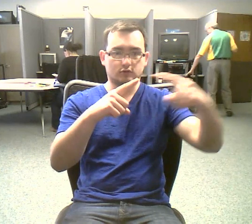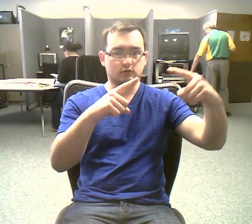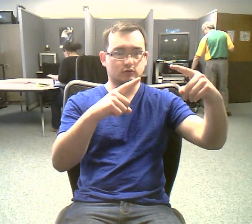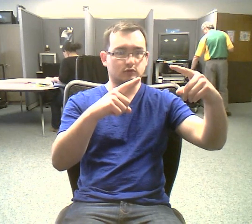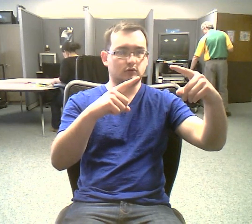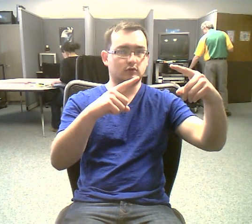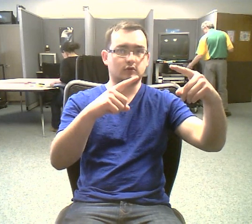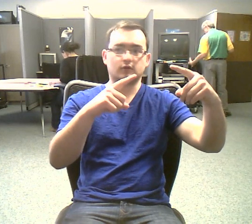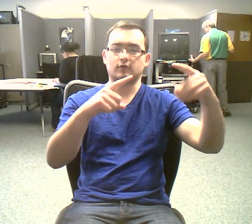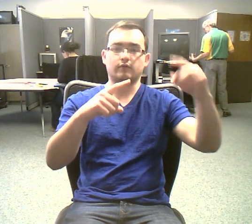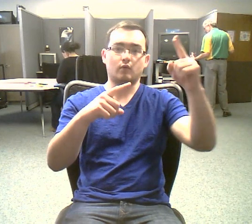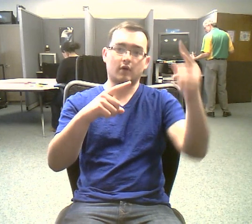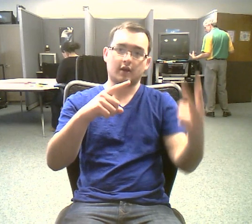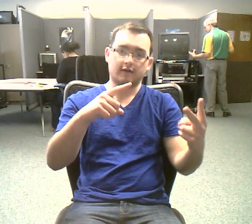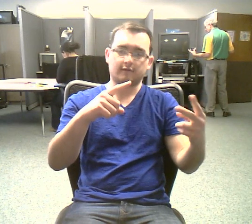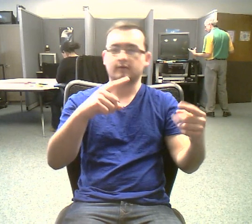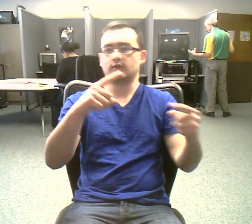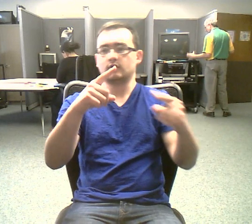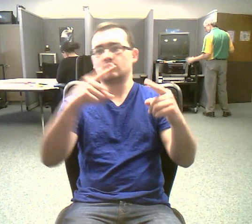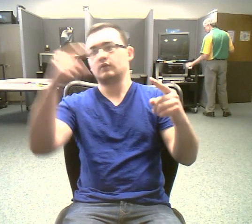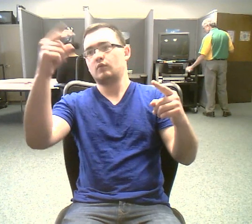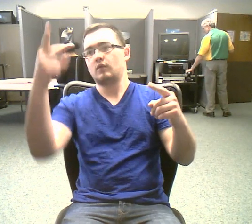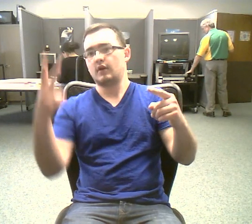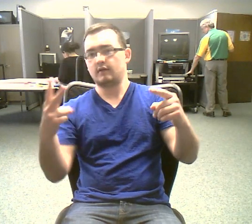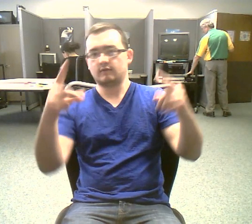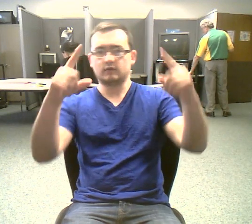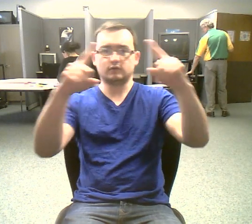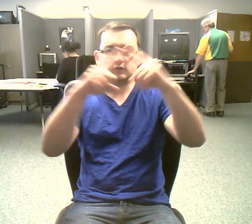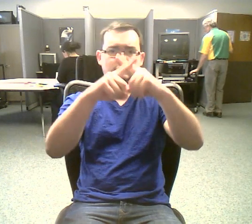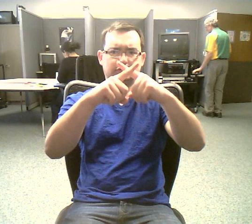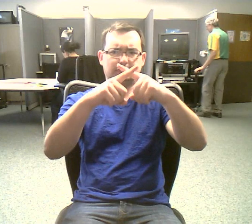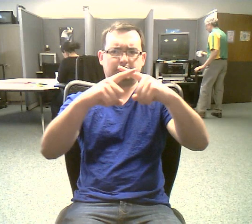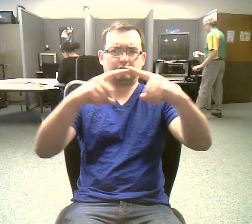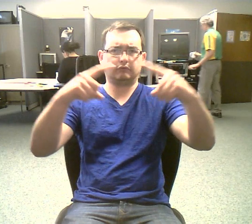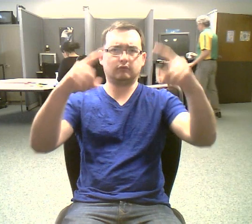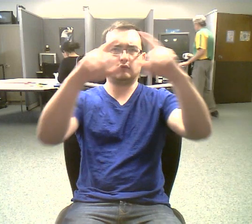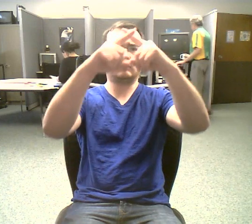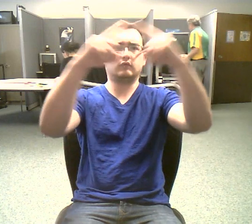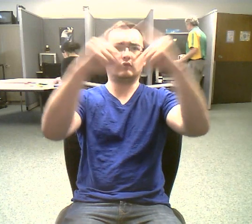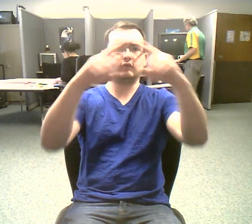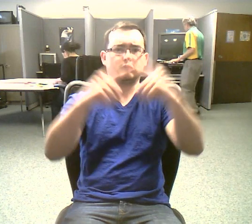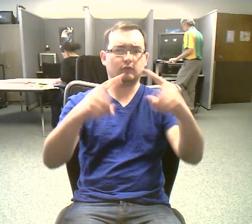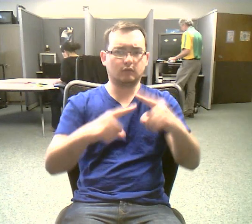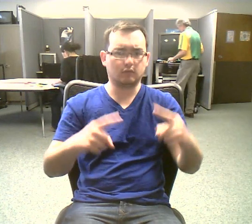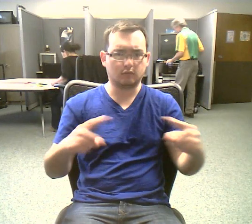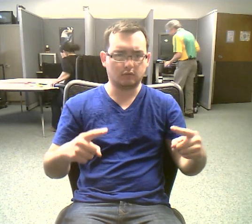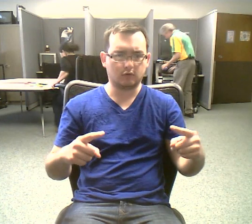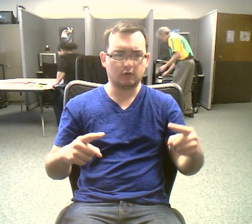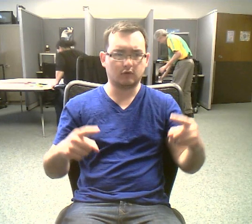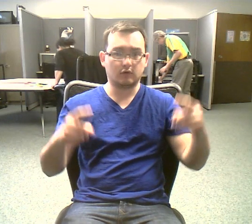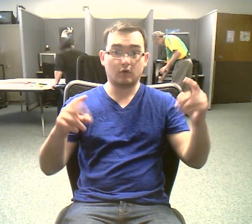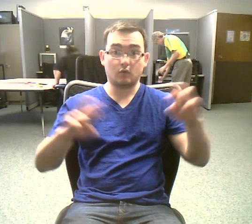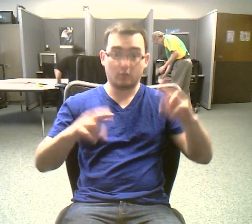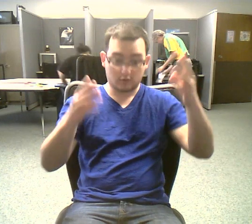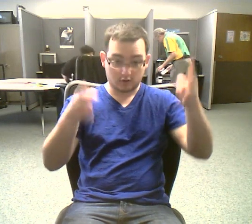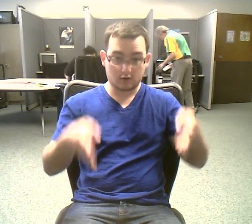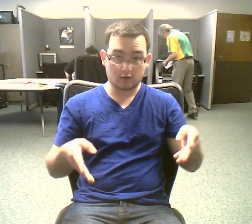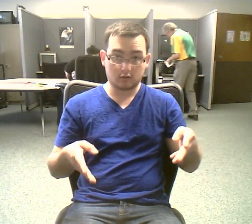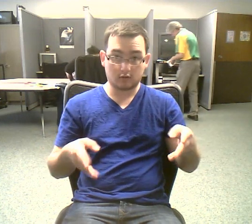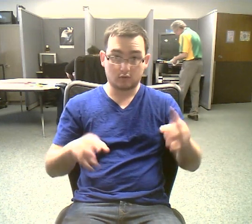When the chromosomes get to the side of the cell, it's time to move on to telophase. Telophase. Now, this